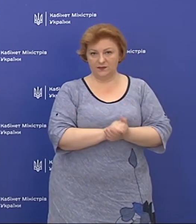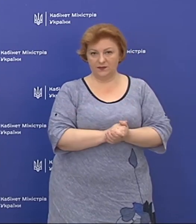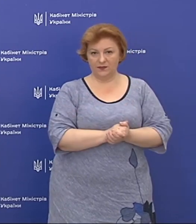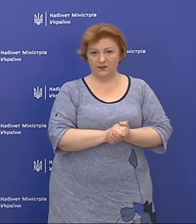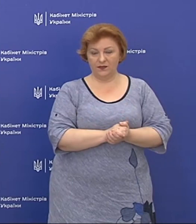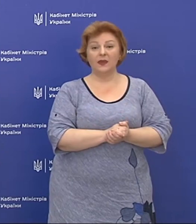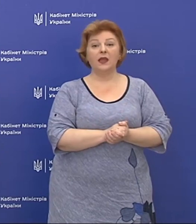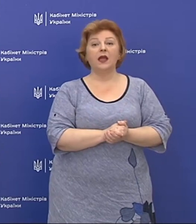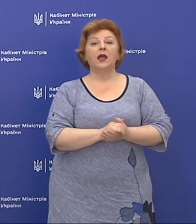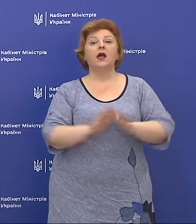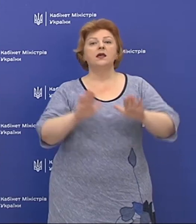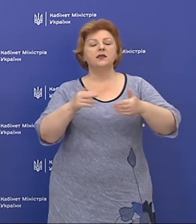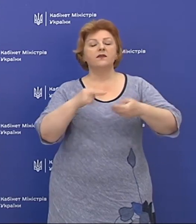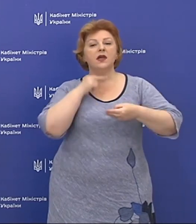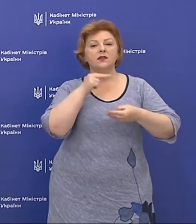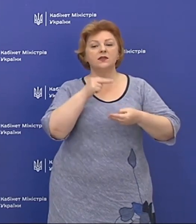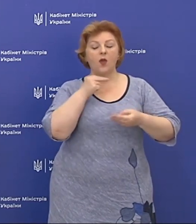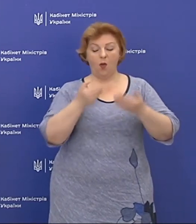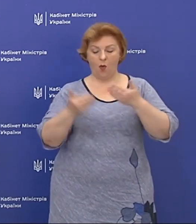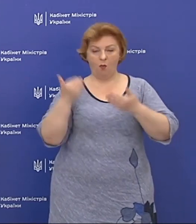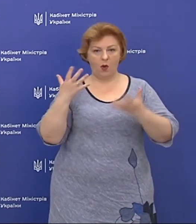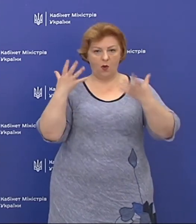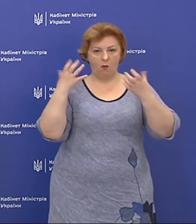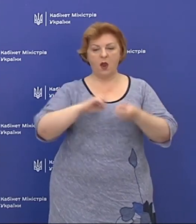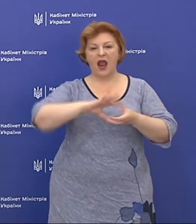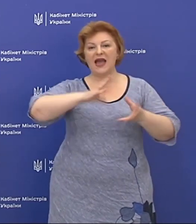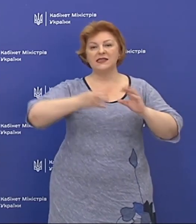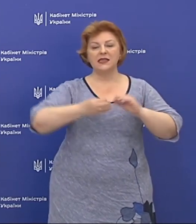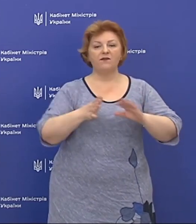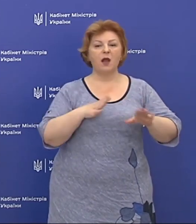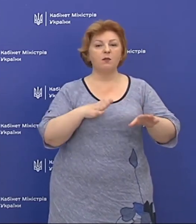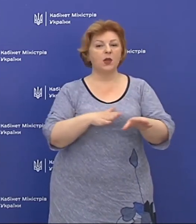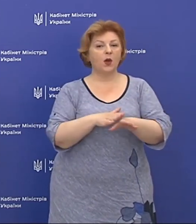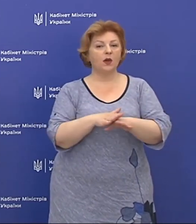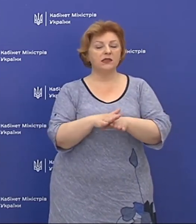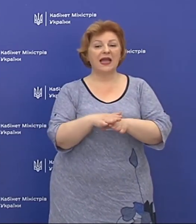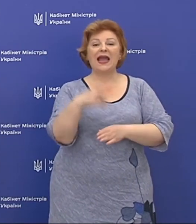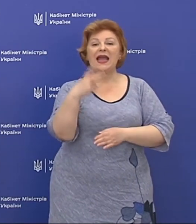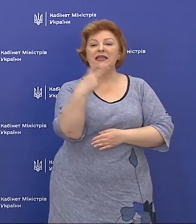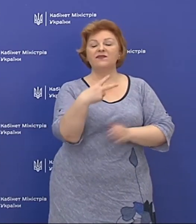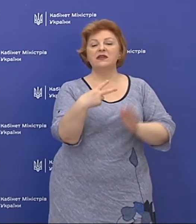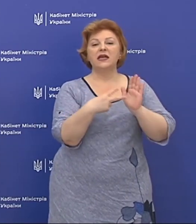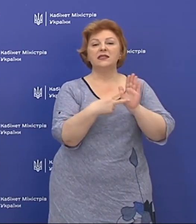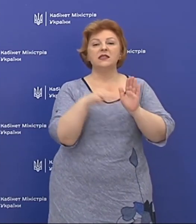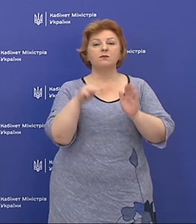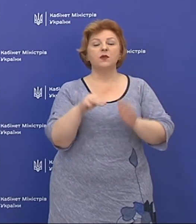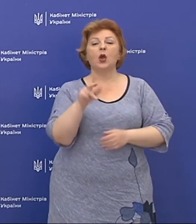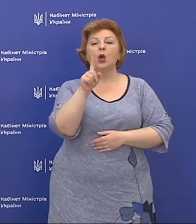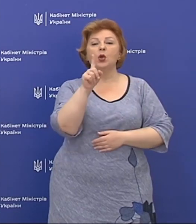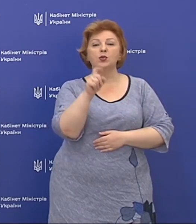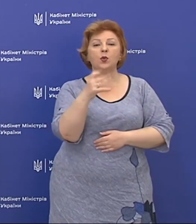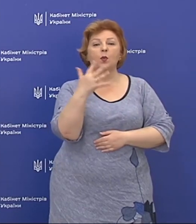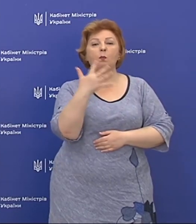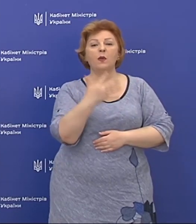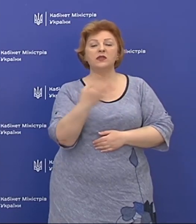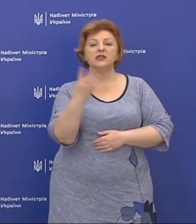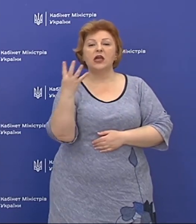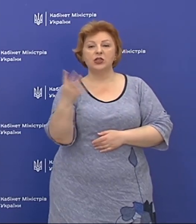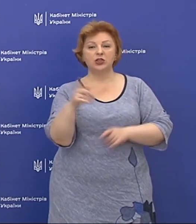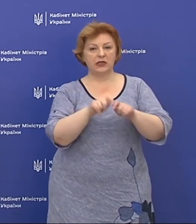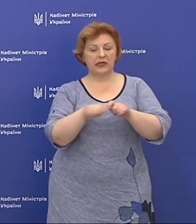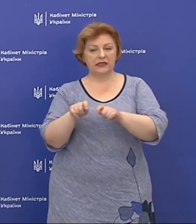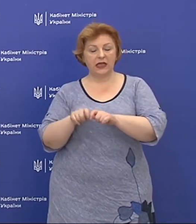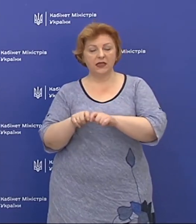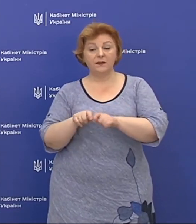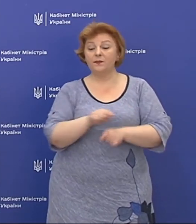Звердаю увагу, що за попередню добу загалом було здійснено 27 154 тестів,